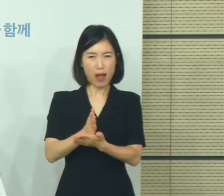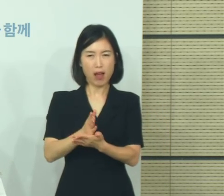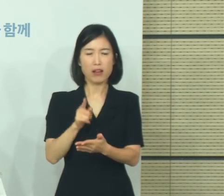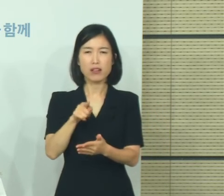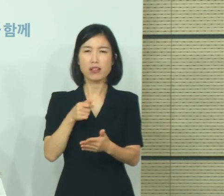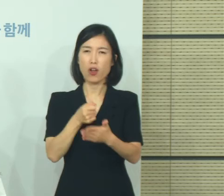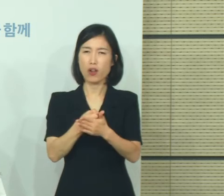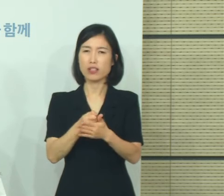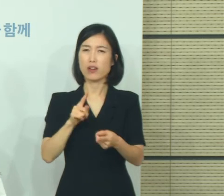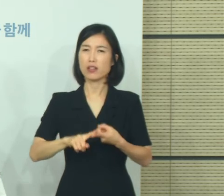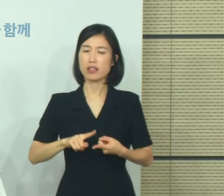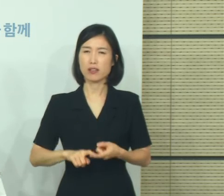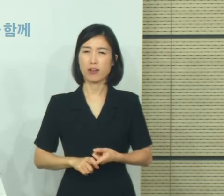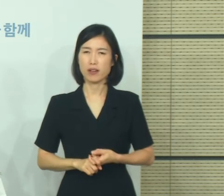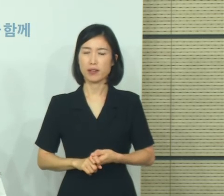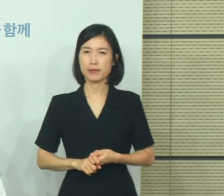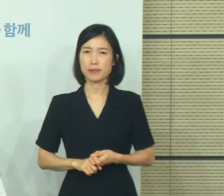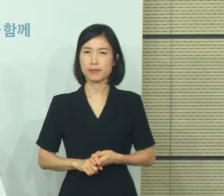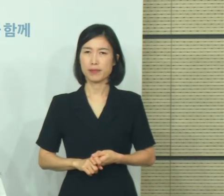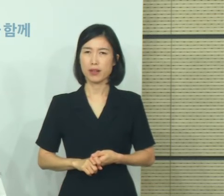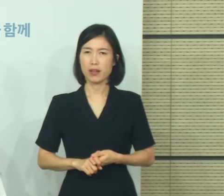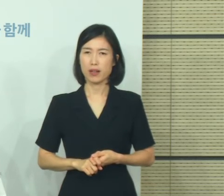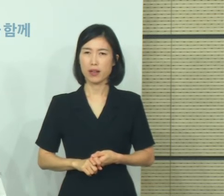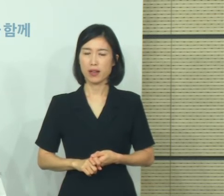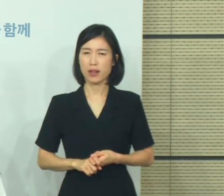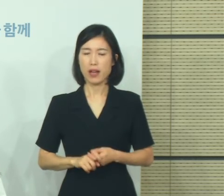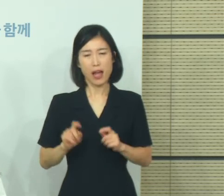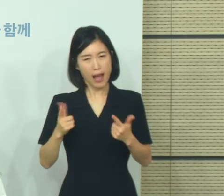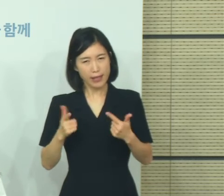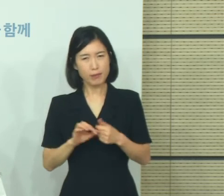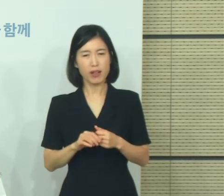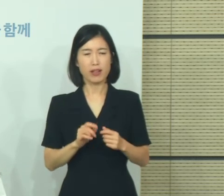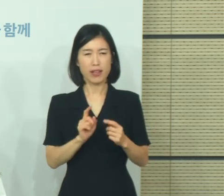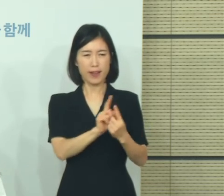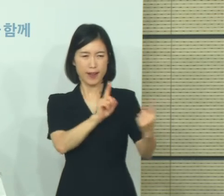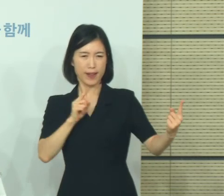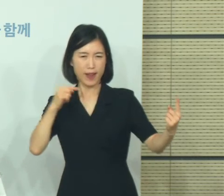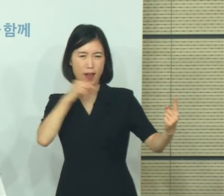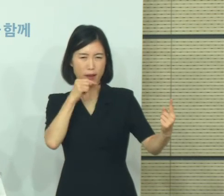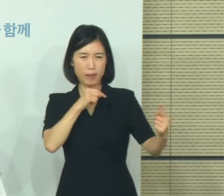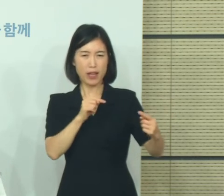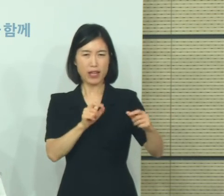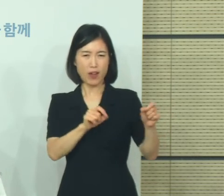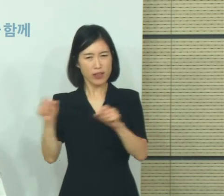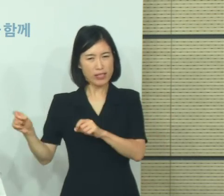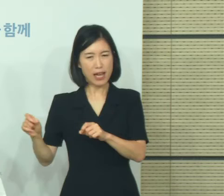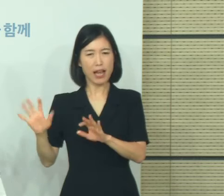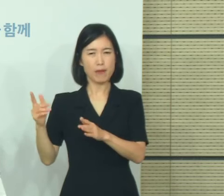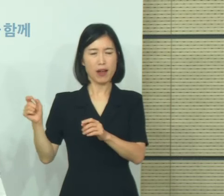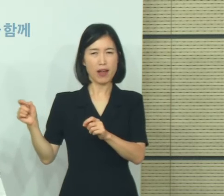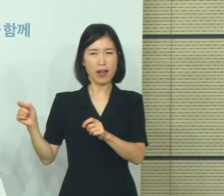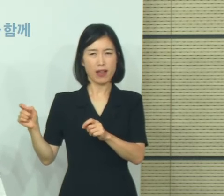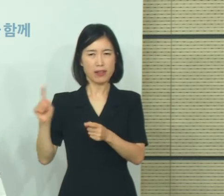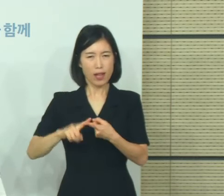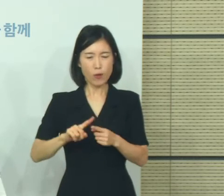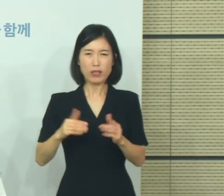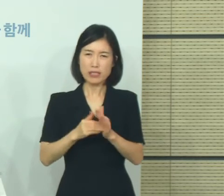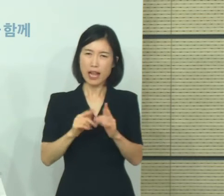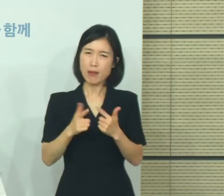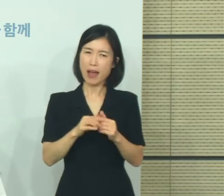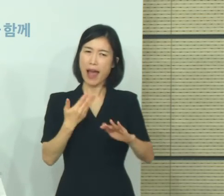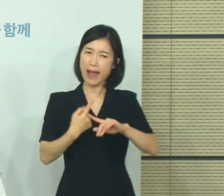아니면 중단을 할지 아니면 다른 제3의 방법으로 조금 더 효과적인